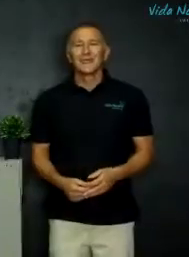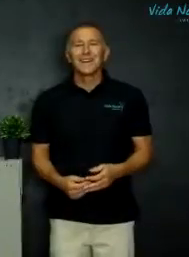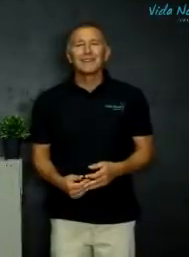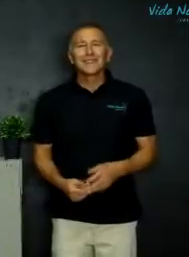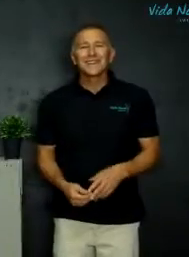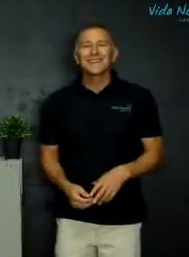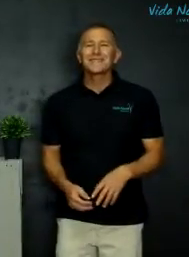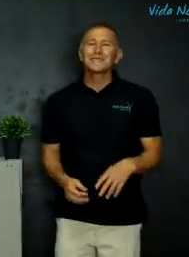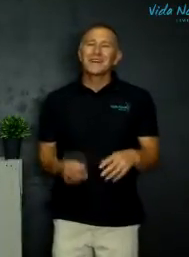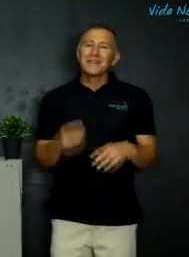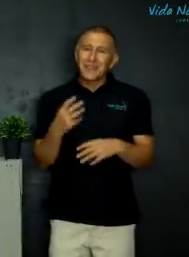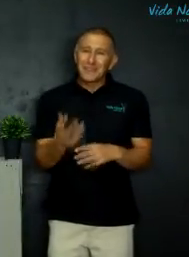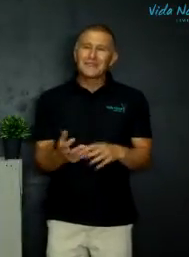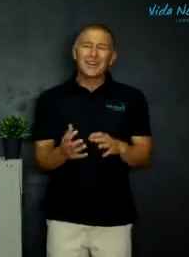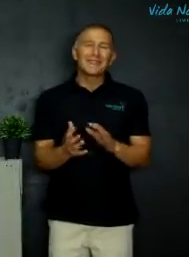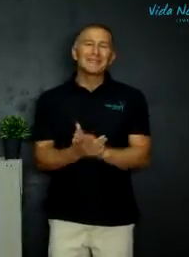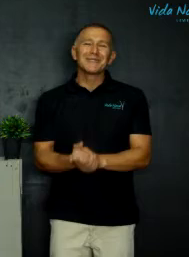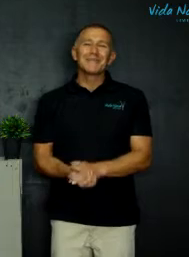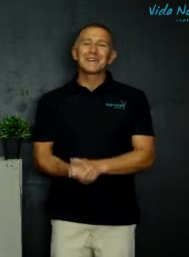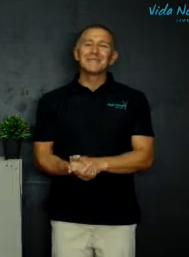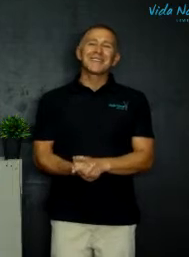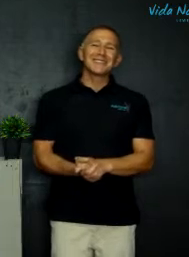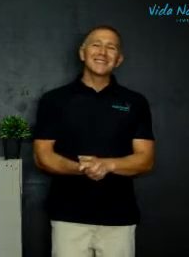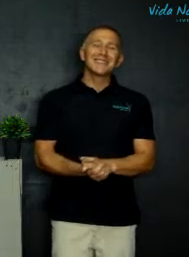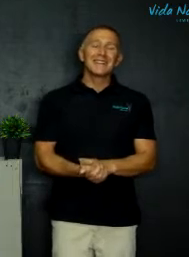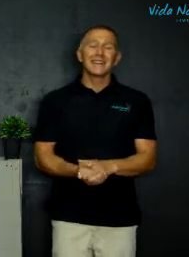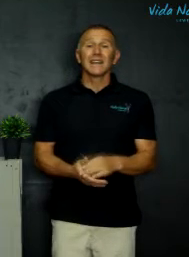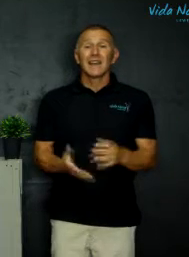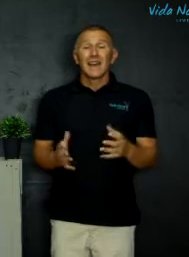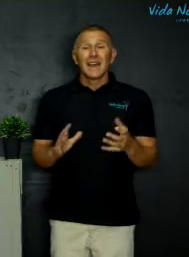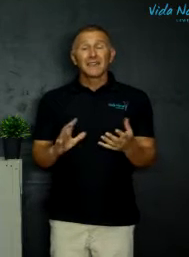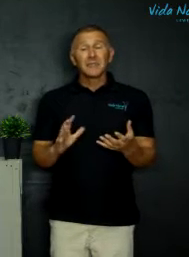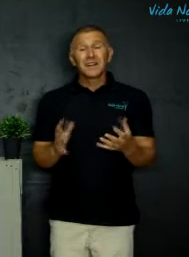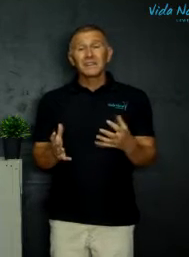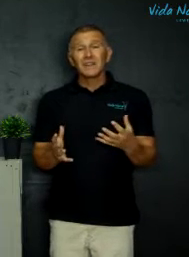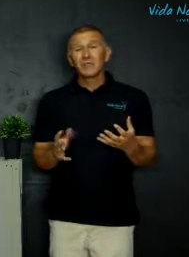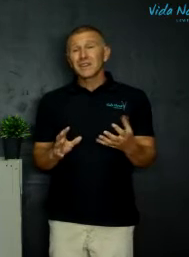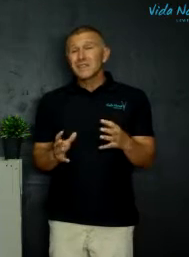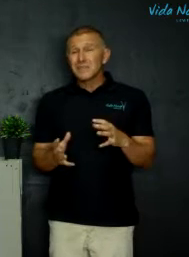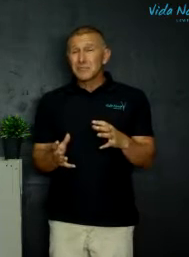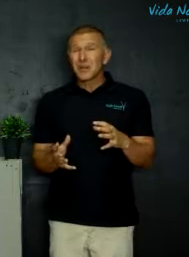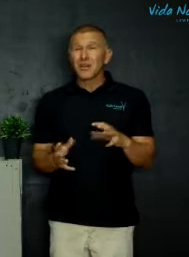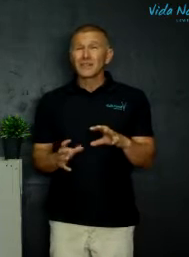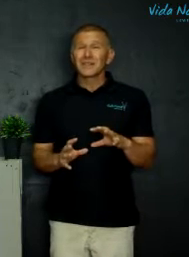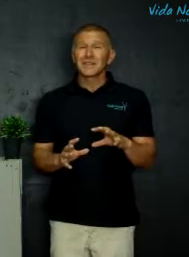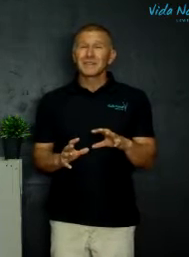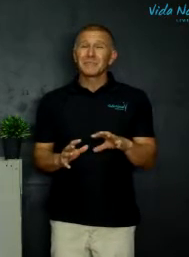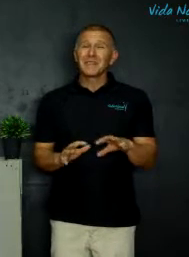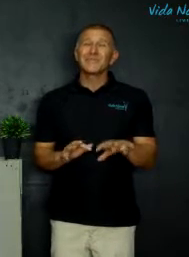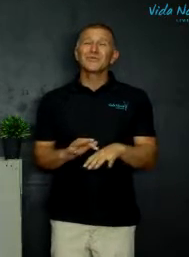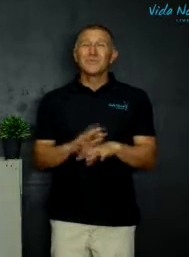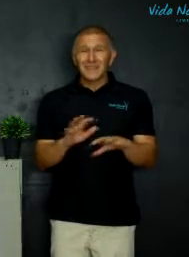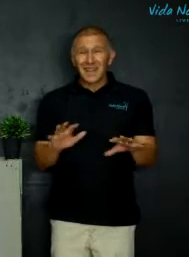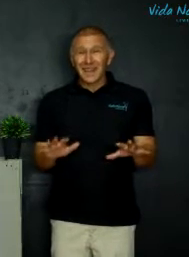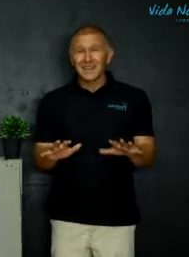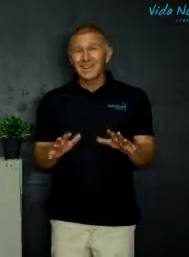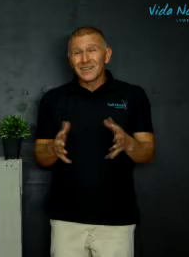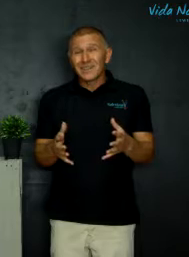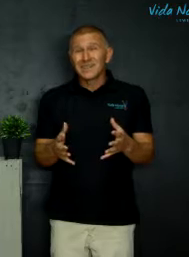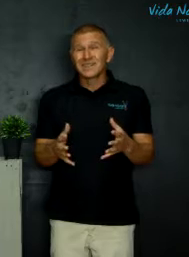Goeiedag vriende, dit is vir my weer een voorrag om u die oomlikke met jou te deel en ek wil begin dier oor iets te praat wat mens nie sommer in kerk ringe